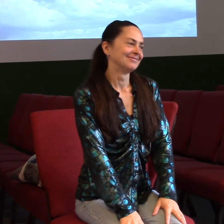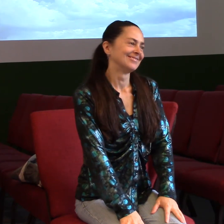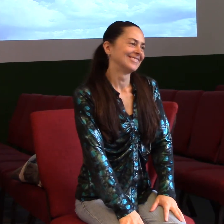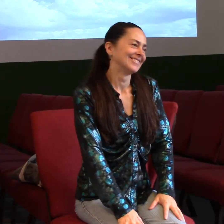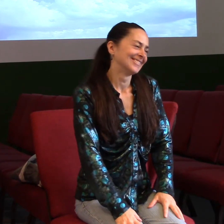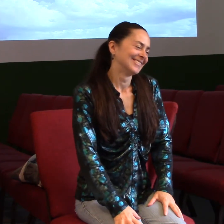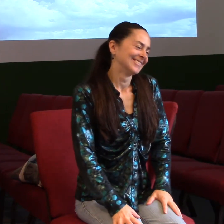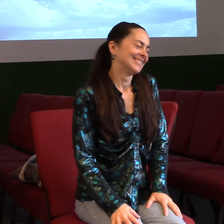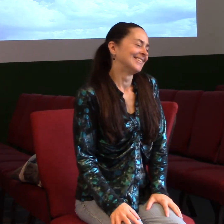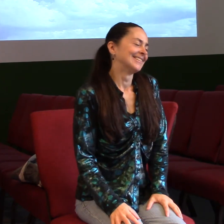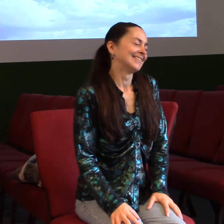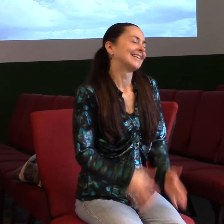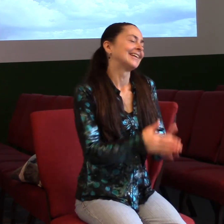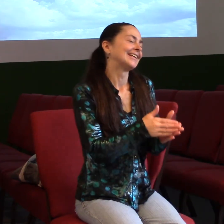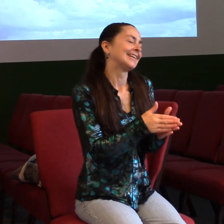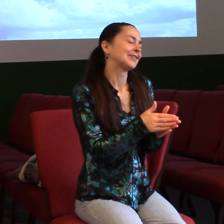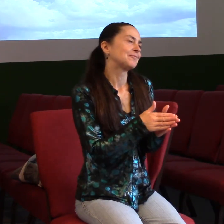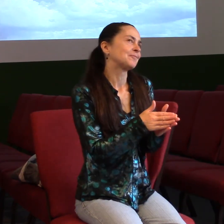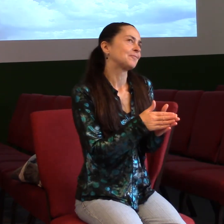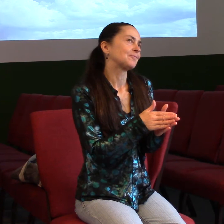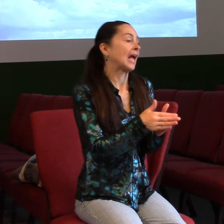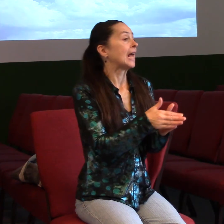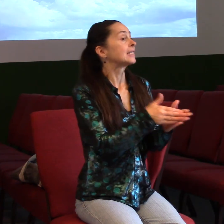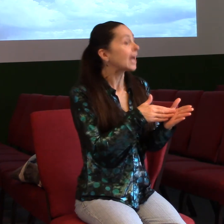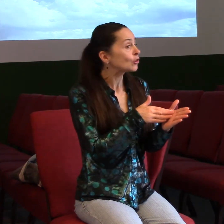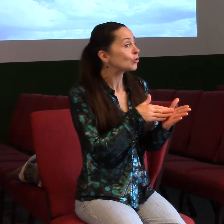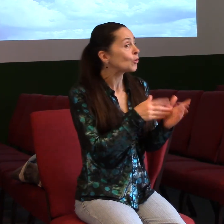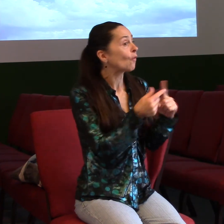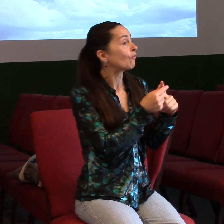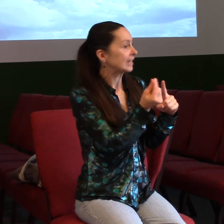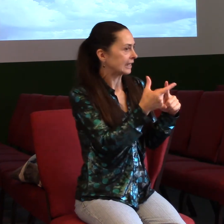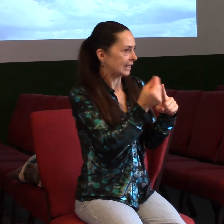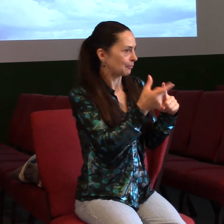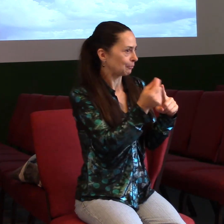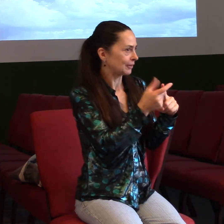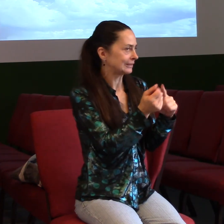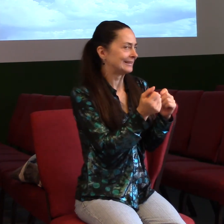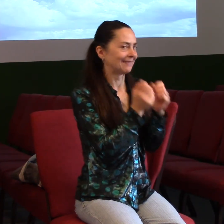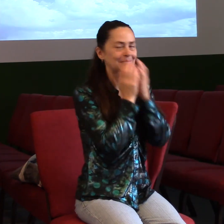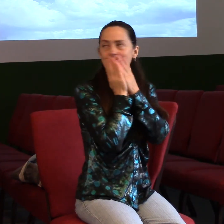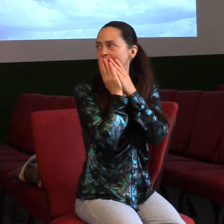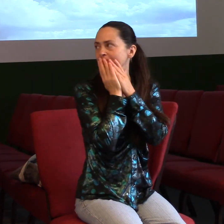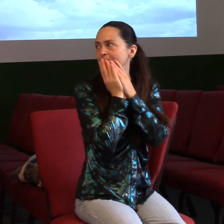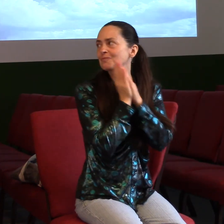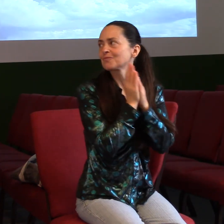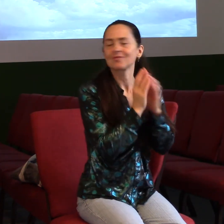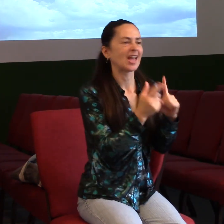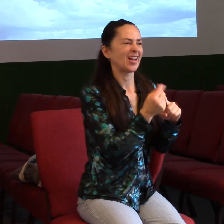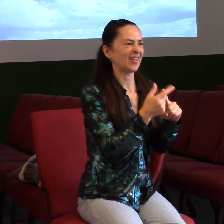Já se vám na začátku, nebo já začnu vtipem. Nikdy nezačínám vtipem, protože když jsem to dělal na alfách, tak se většinou lidi